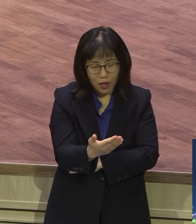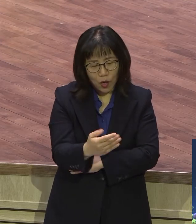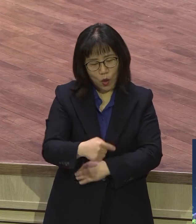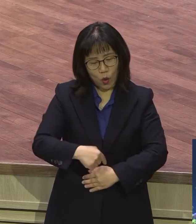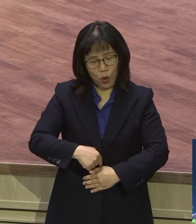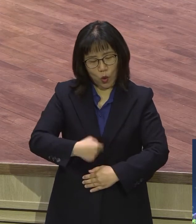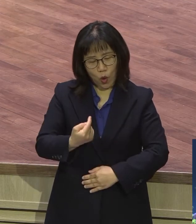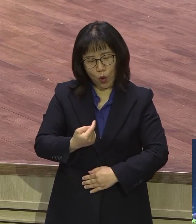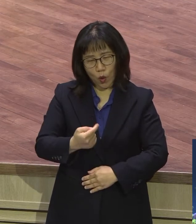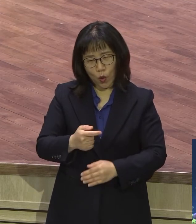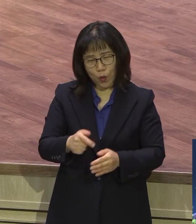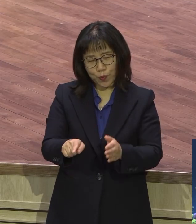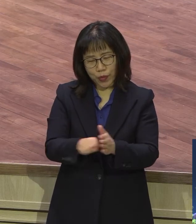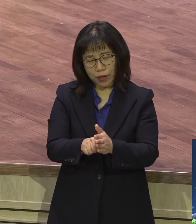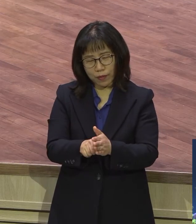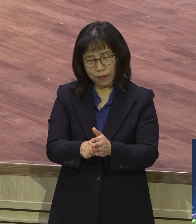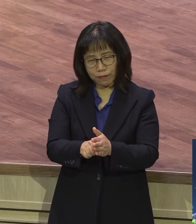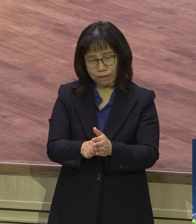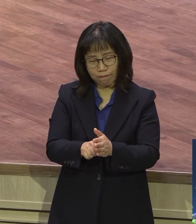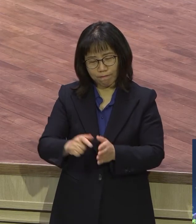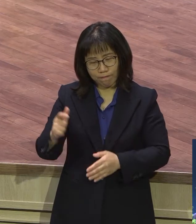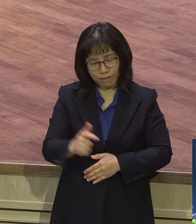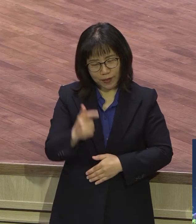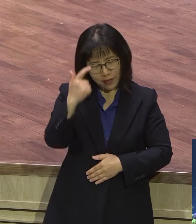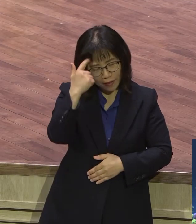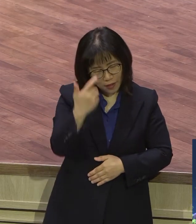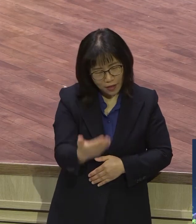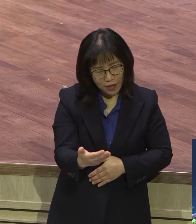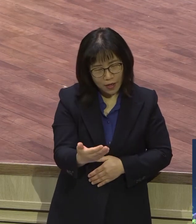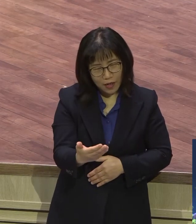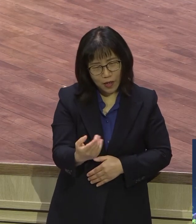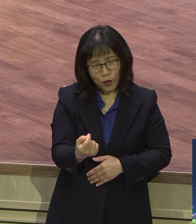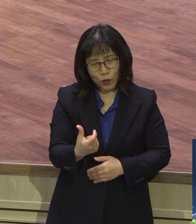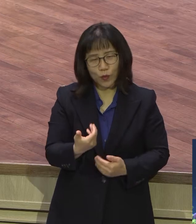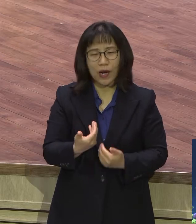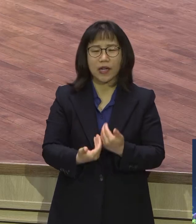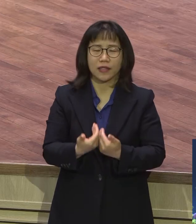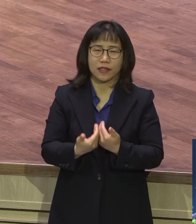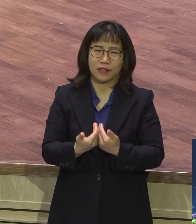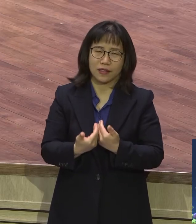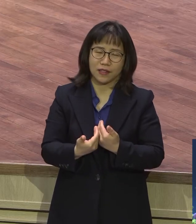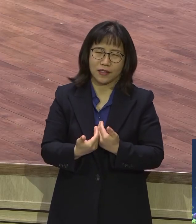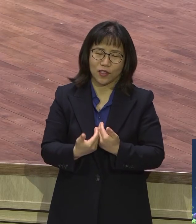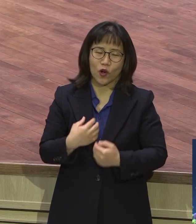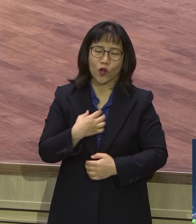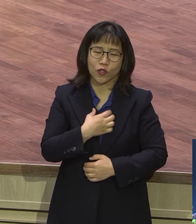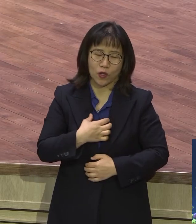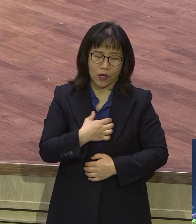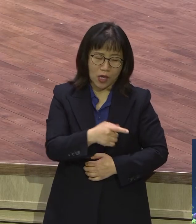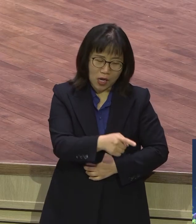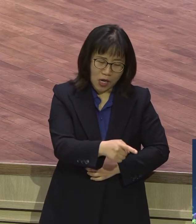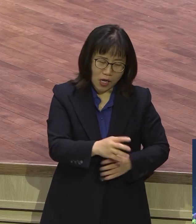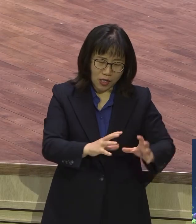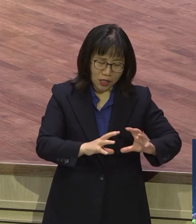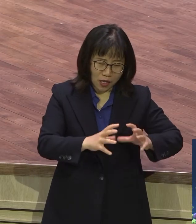수가 없는 연약한 자들인데 얼마나 많은 갈등을 할까 얼마나 또 세속화될까 얼마나